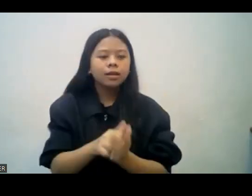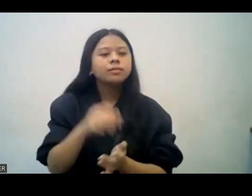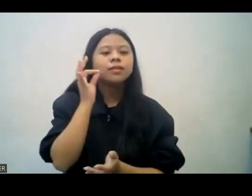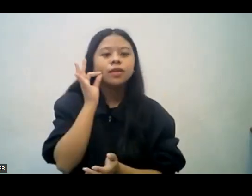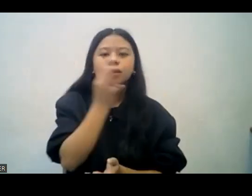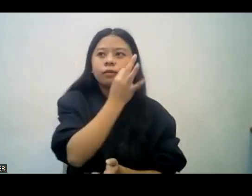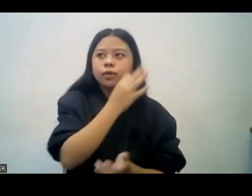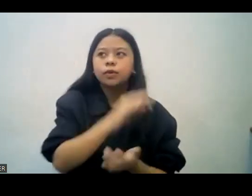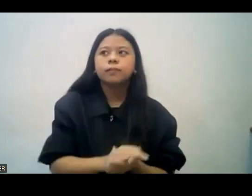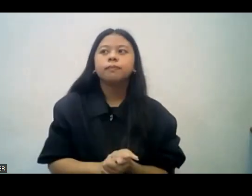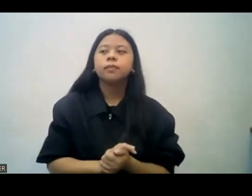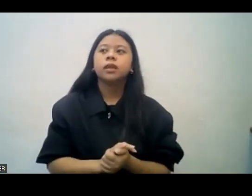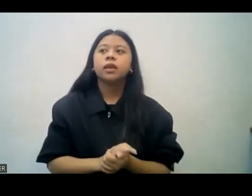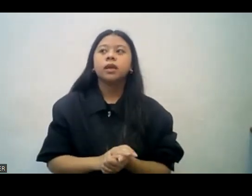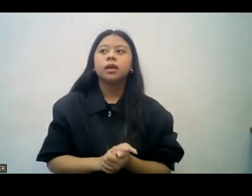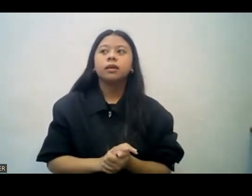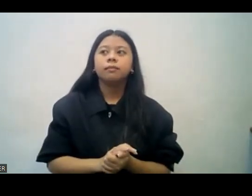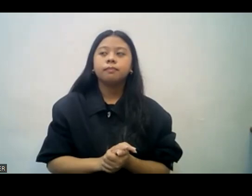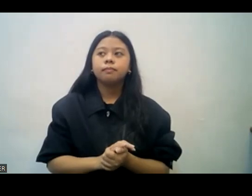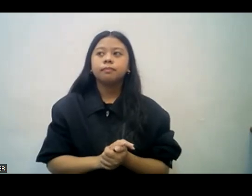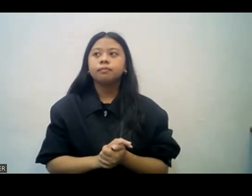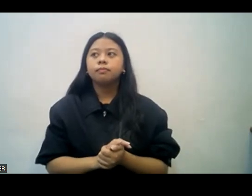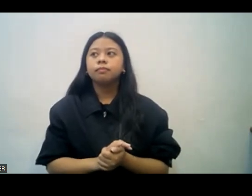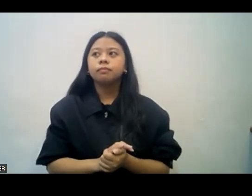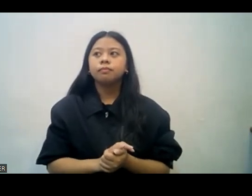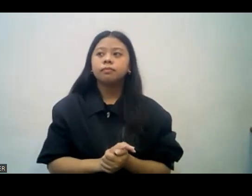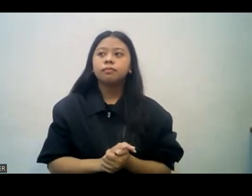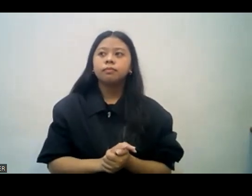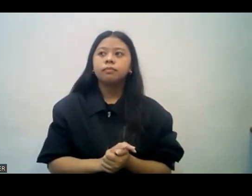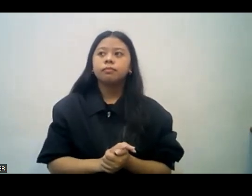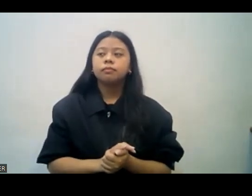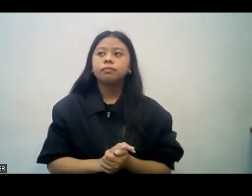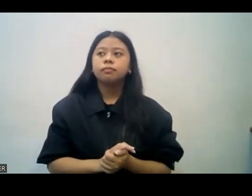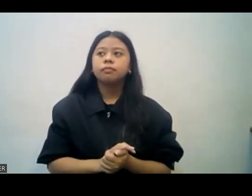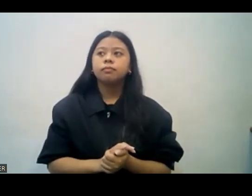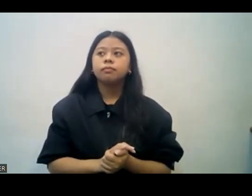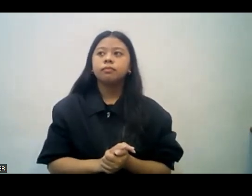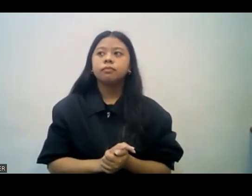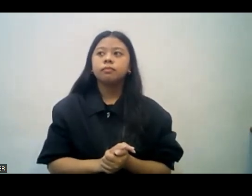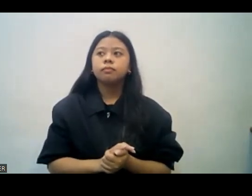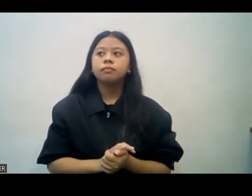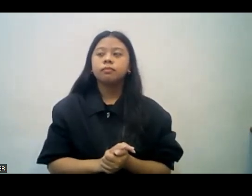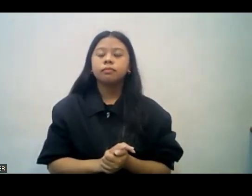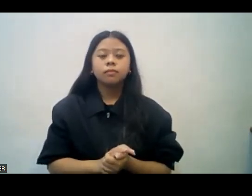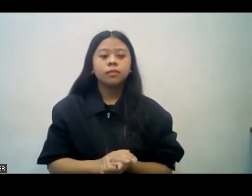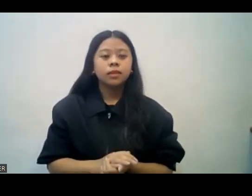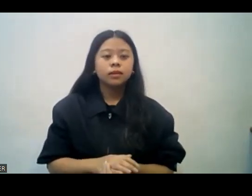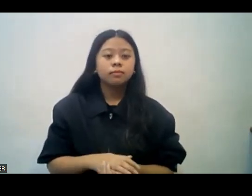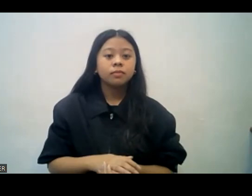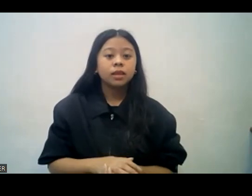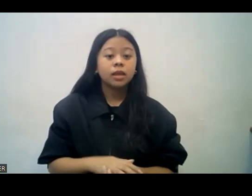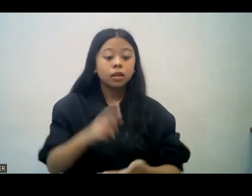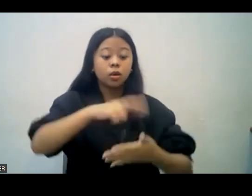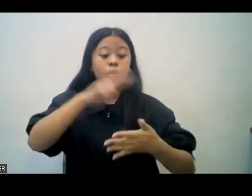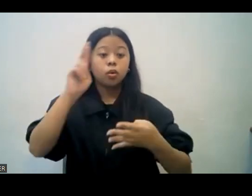eating the spiritual food, as a output, as a fruit, we can save the lost source. Kaya bilang risulta po